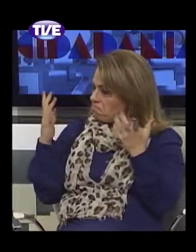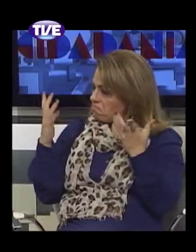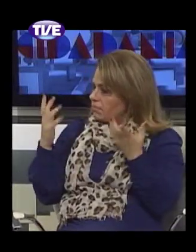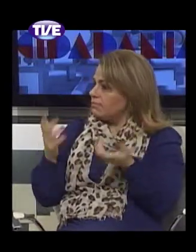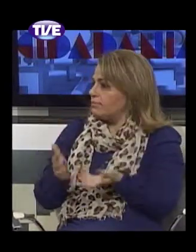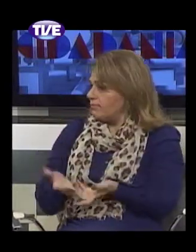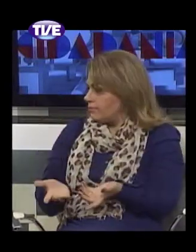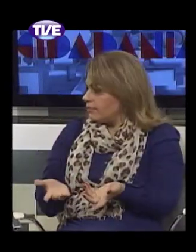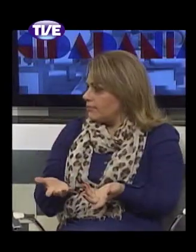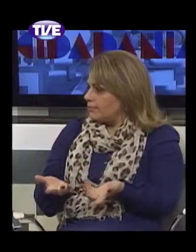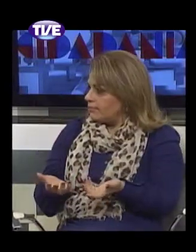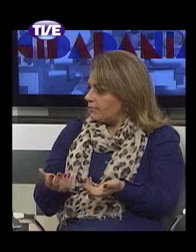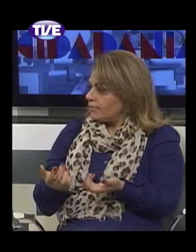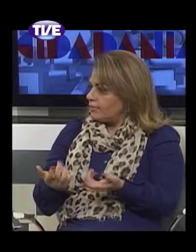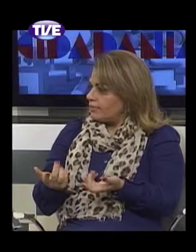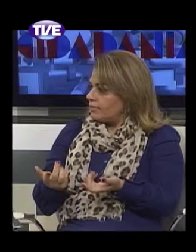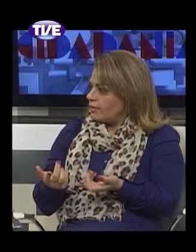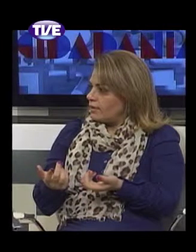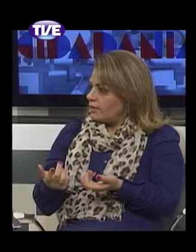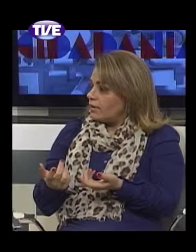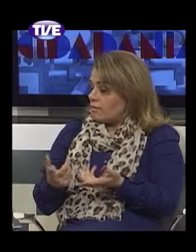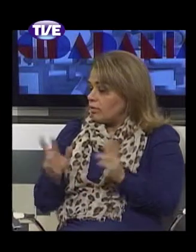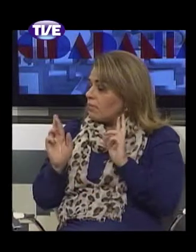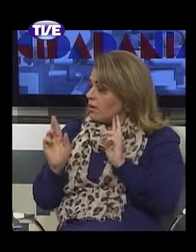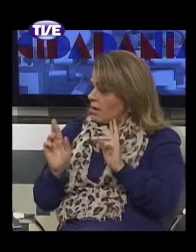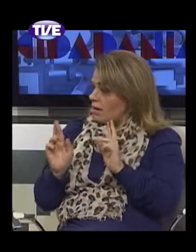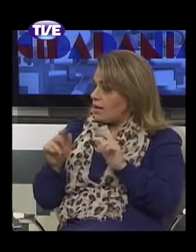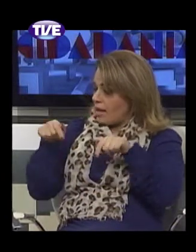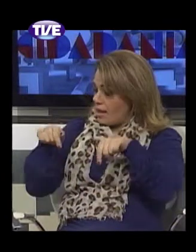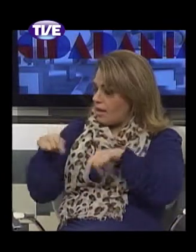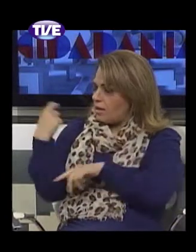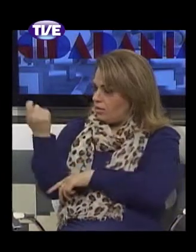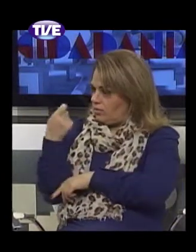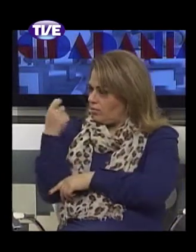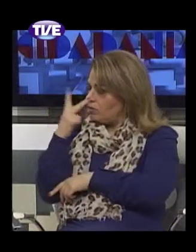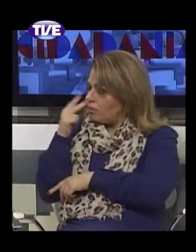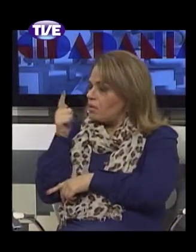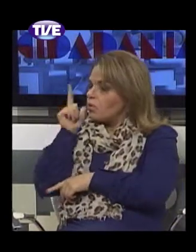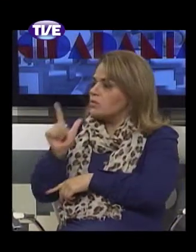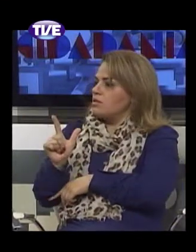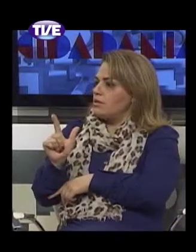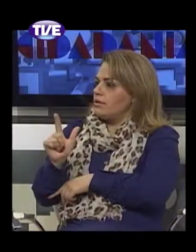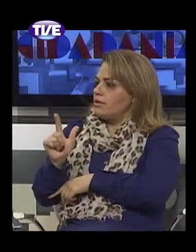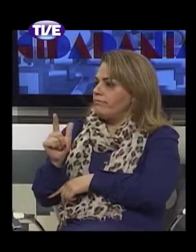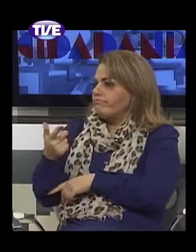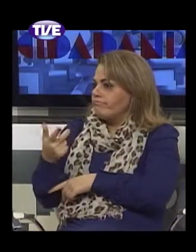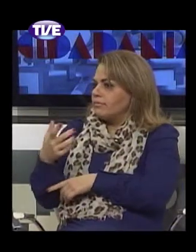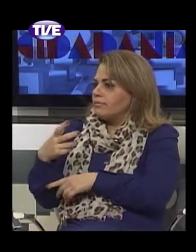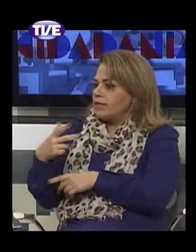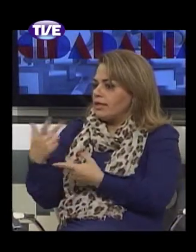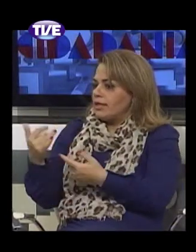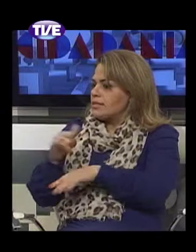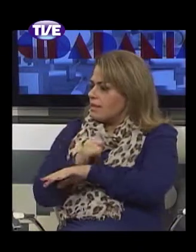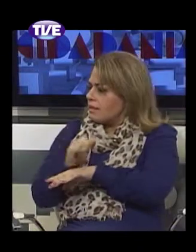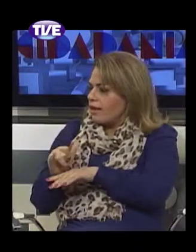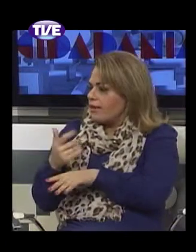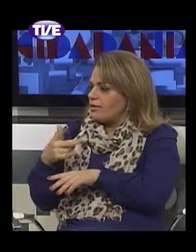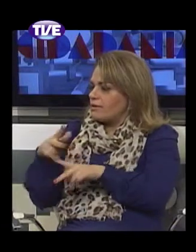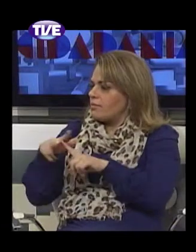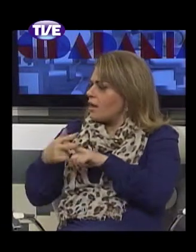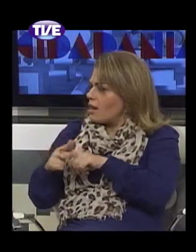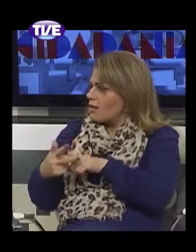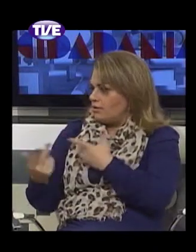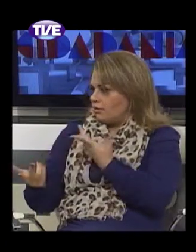e que nós possamos também aqui no Estado buscar mecanismos para construir também os meios de comunicação,